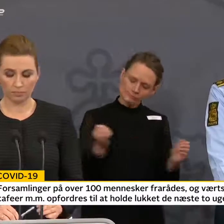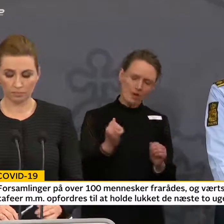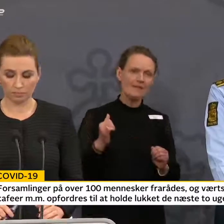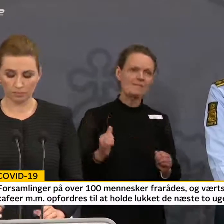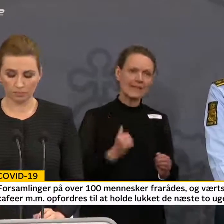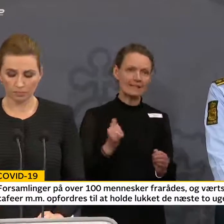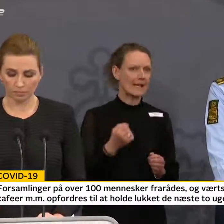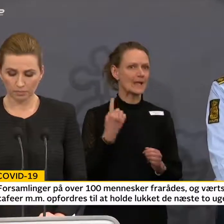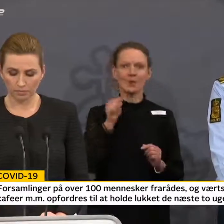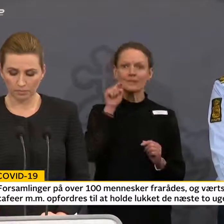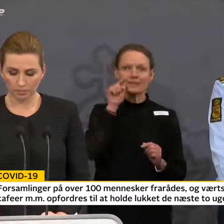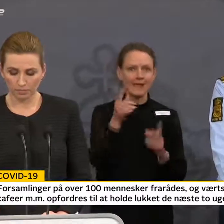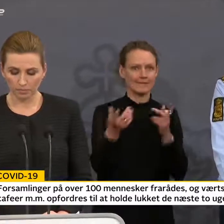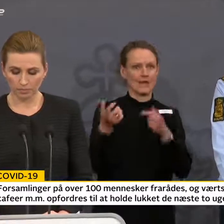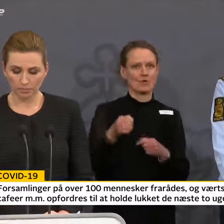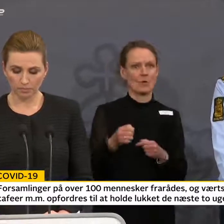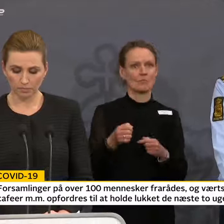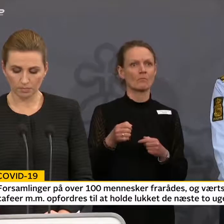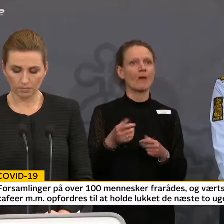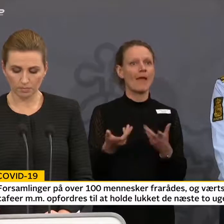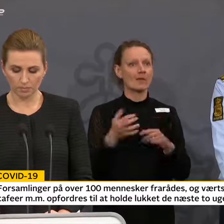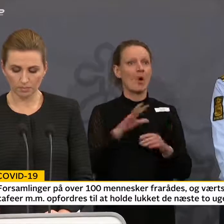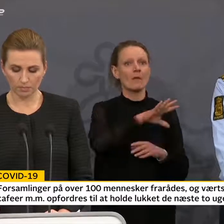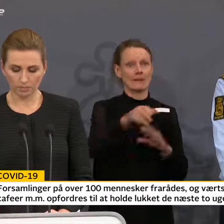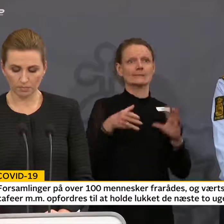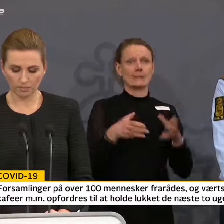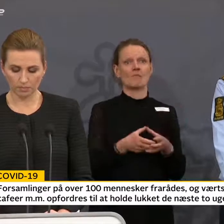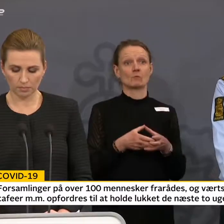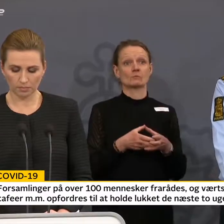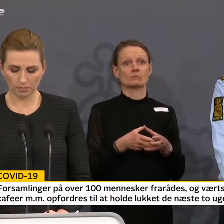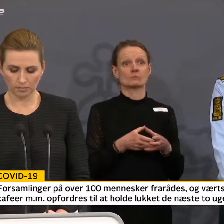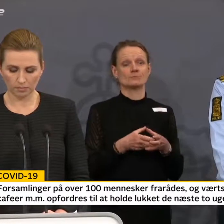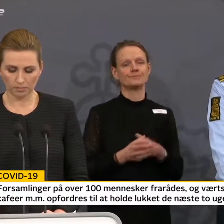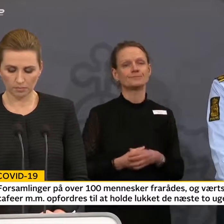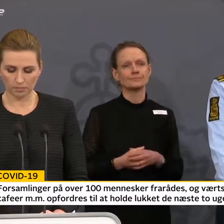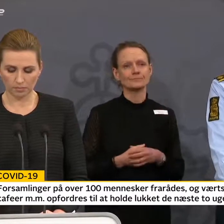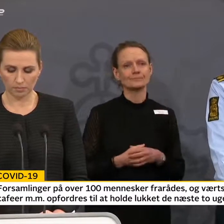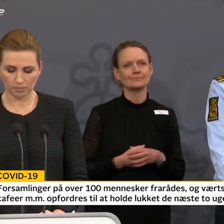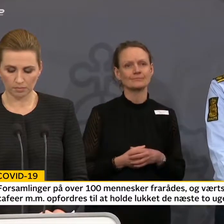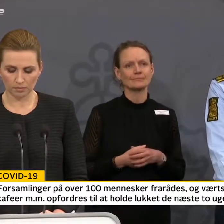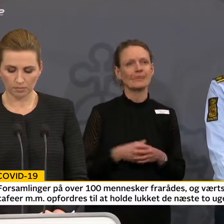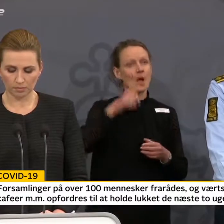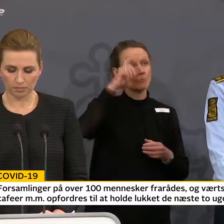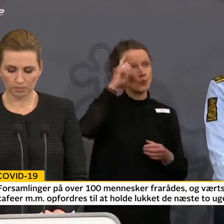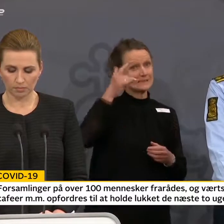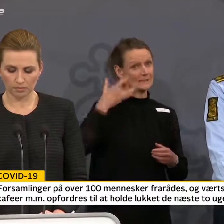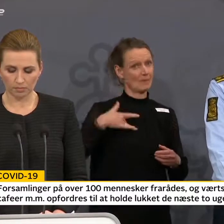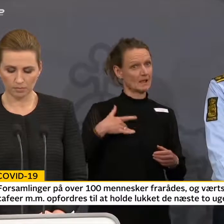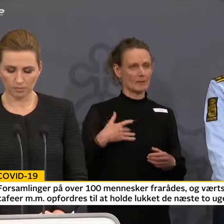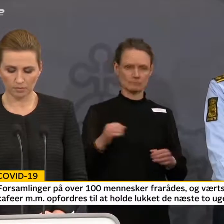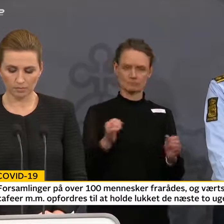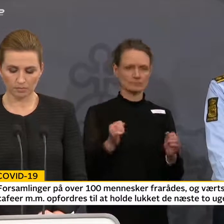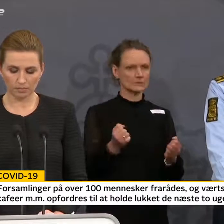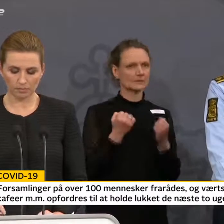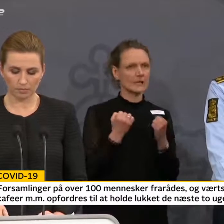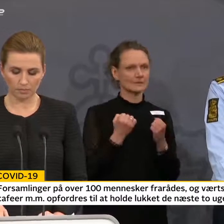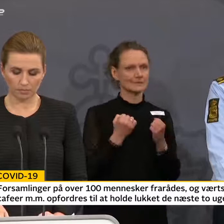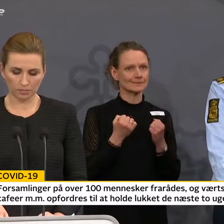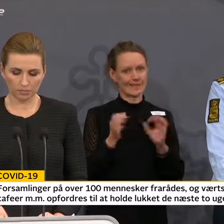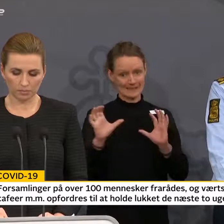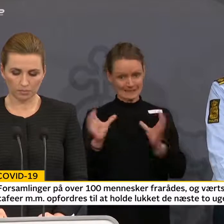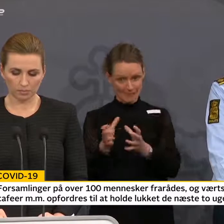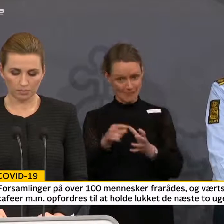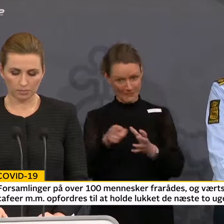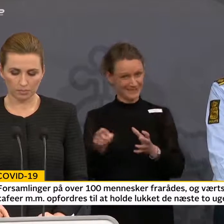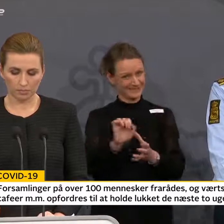end dig selv. Det handler om samfundet. Jeg vil også gerne sige, at politiets beredskab er stærkt. Samfundets beredskab er